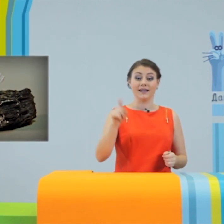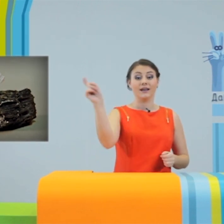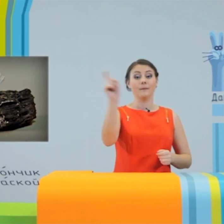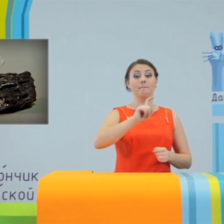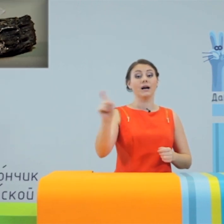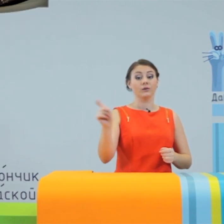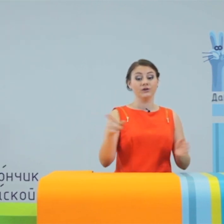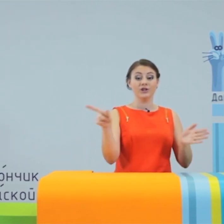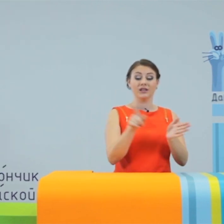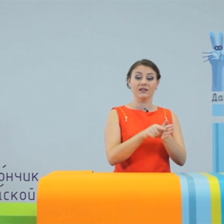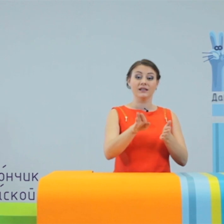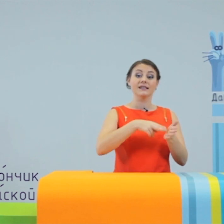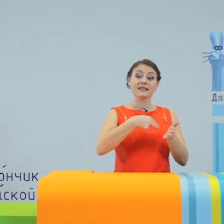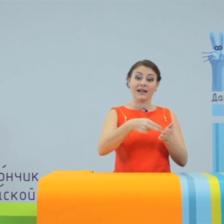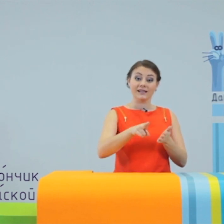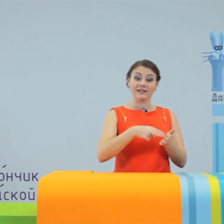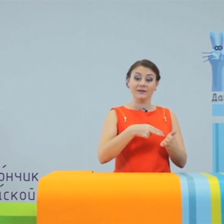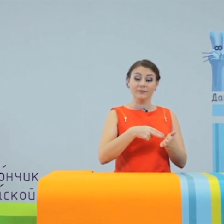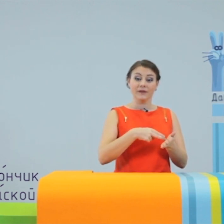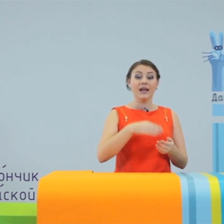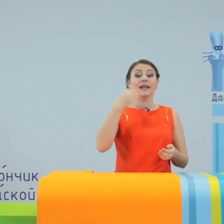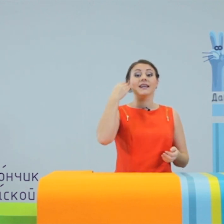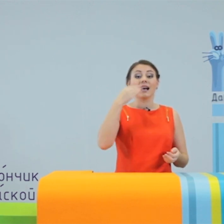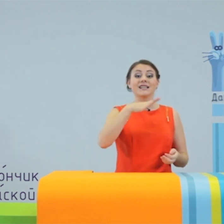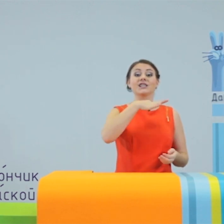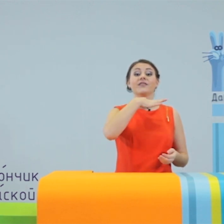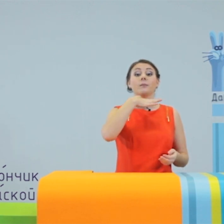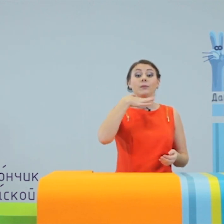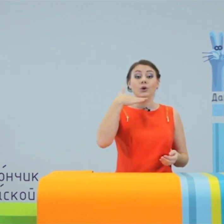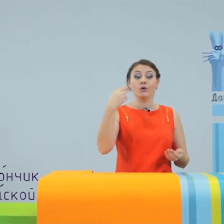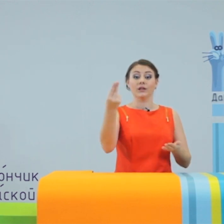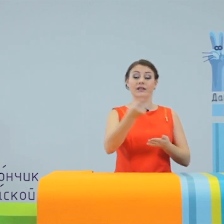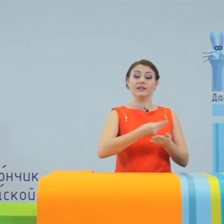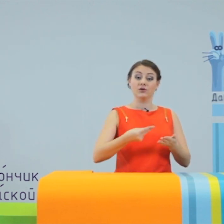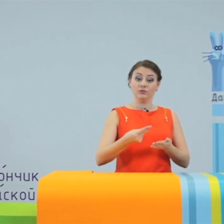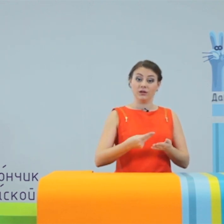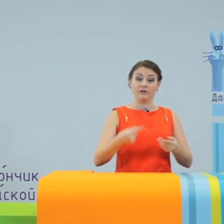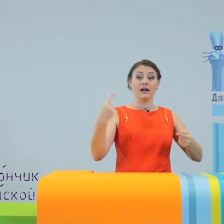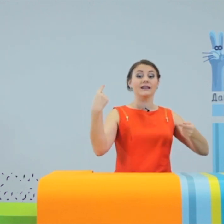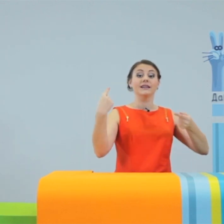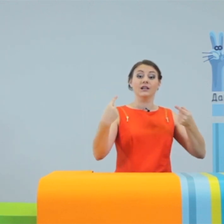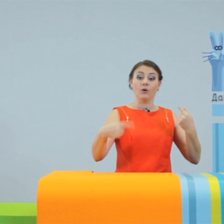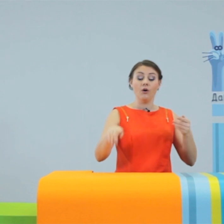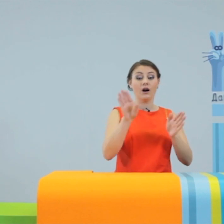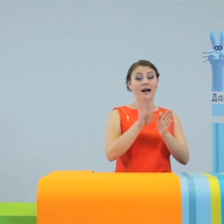баллончики с краской. И качество многих рисунков далеко от